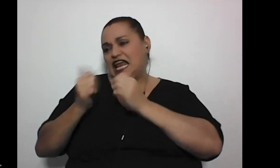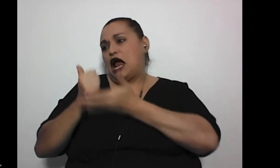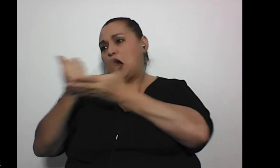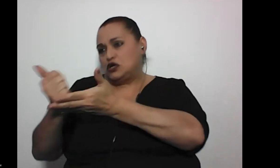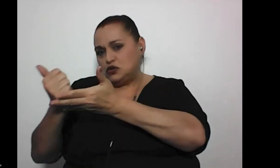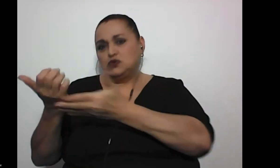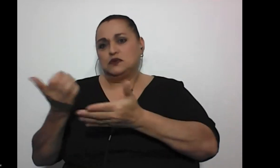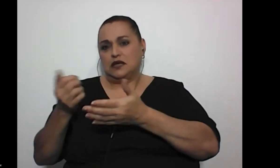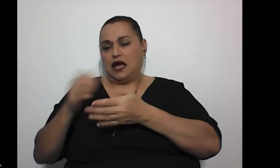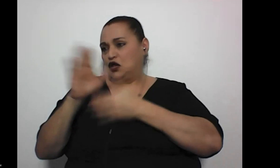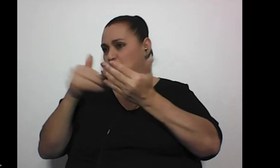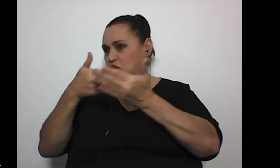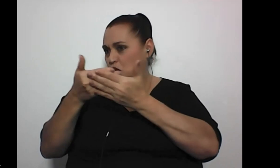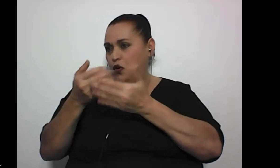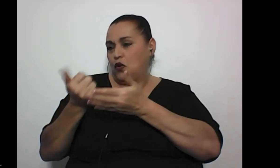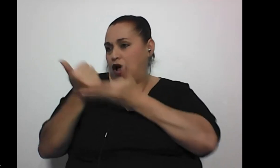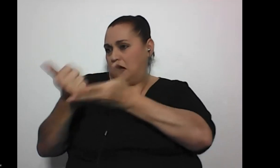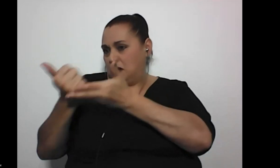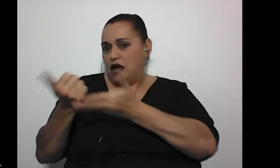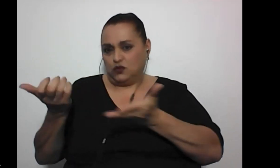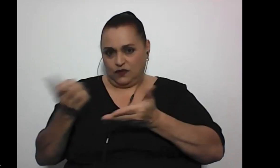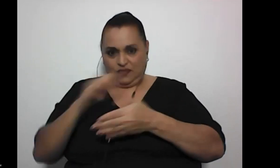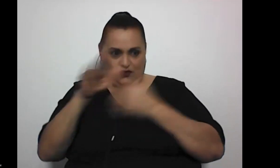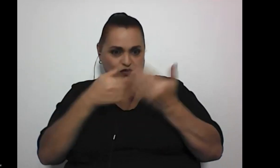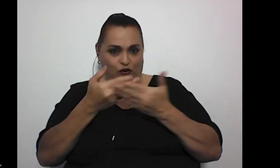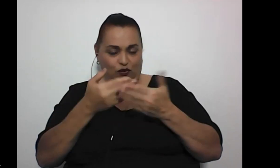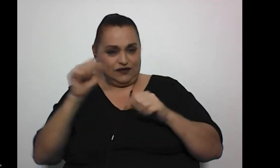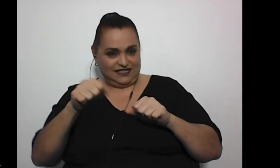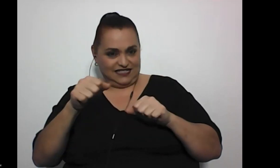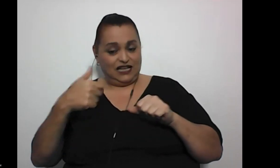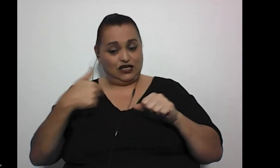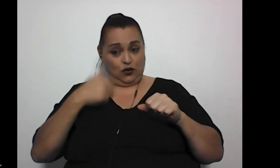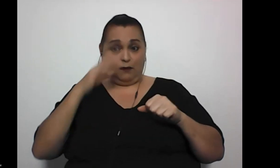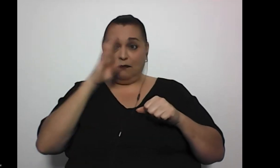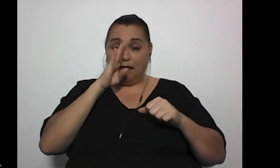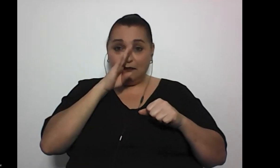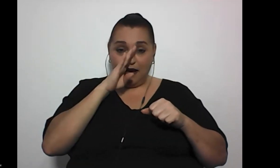oficio quien les haga todo y yo soy madre